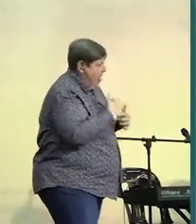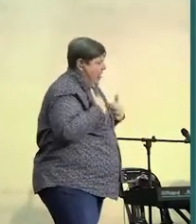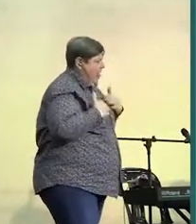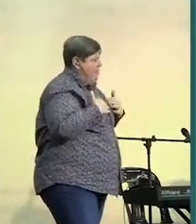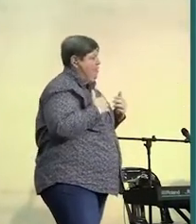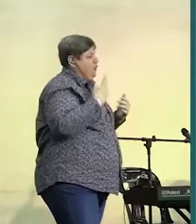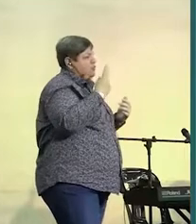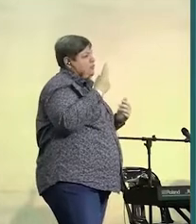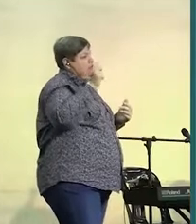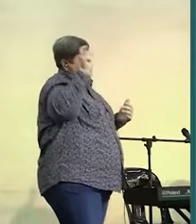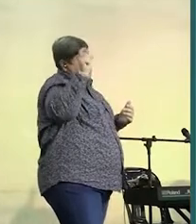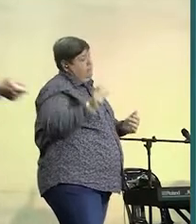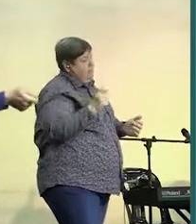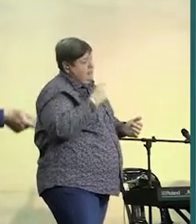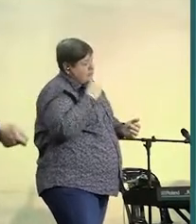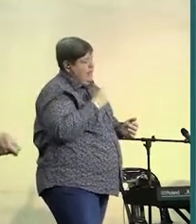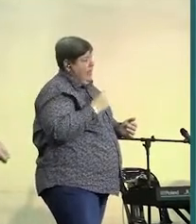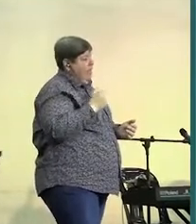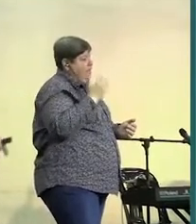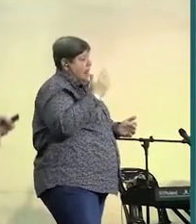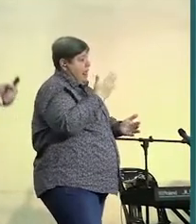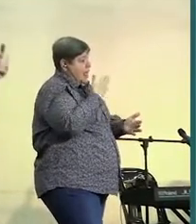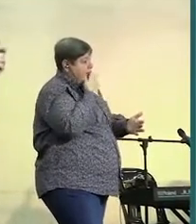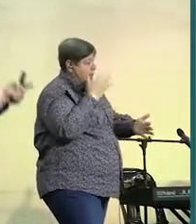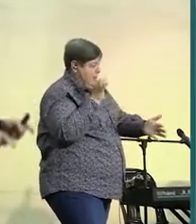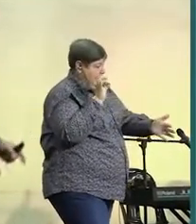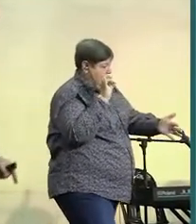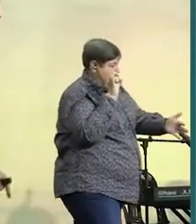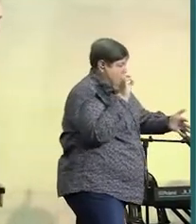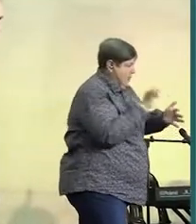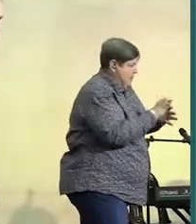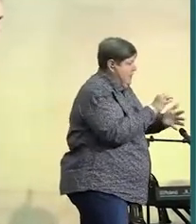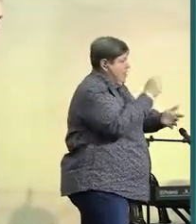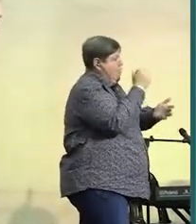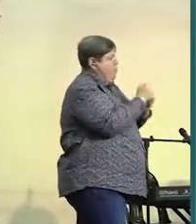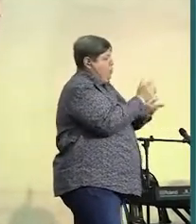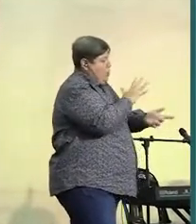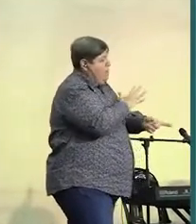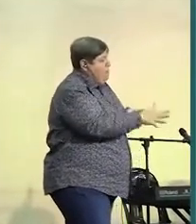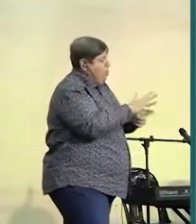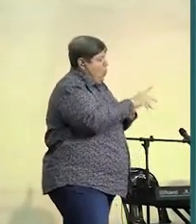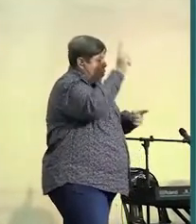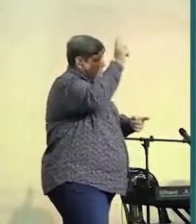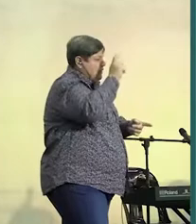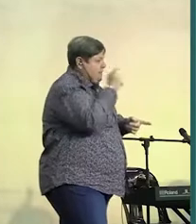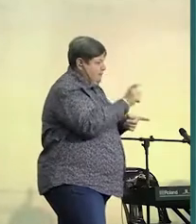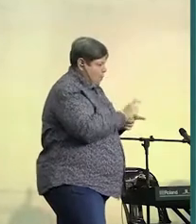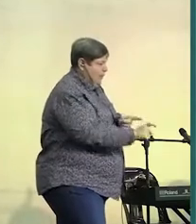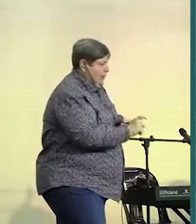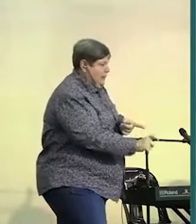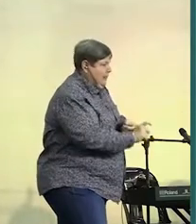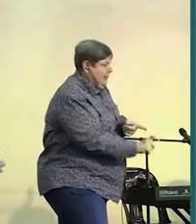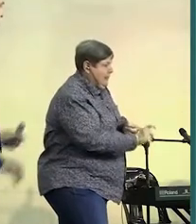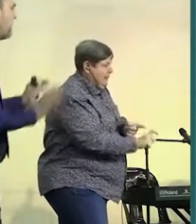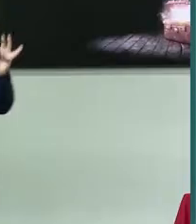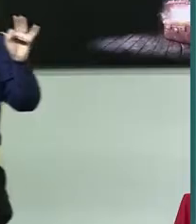gesê, when somebody pricks you, you must bleed Bible verses. En ach, denk, dit is baie ouwe. Wanneer iemand aan jou